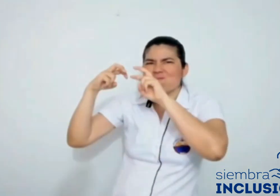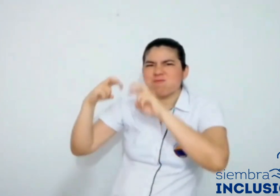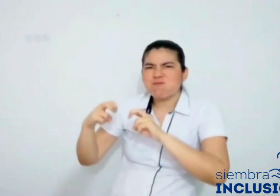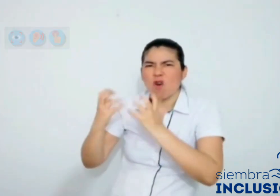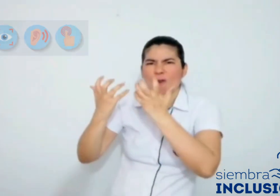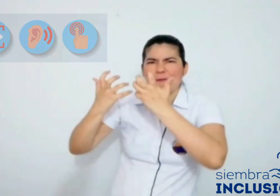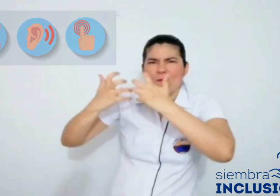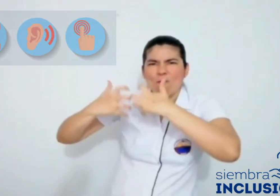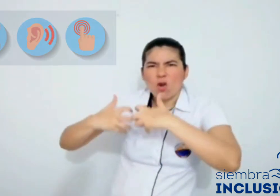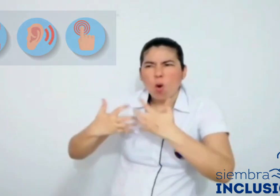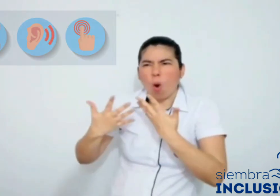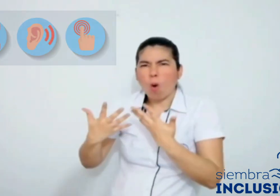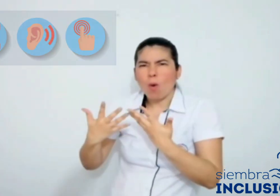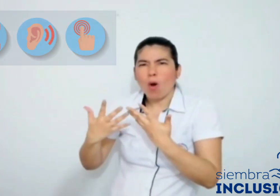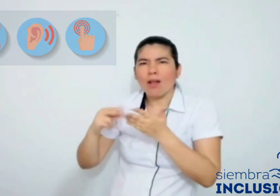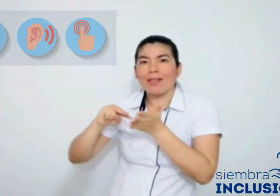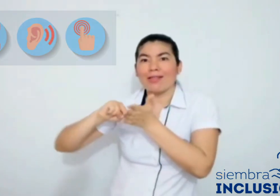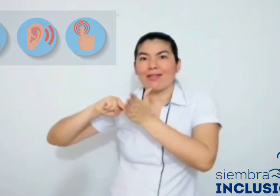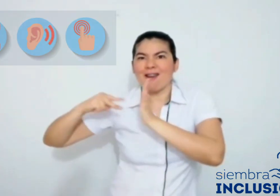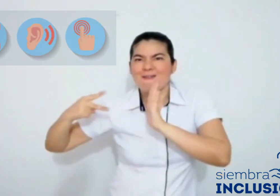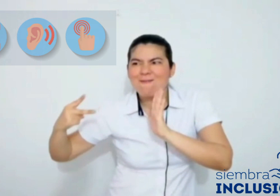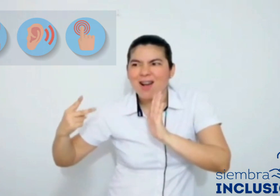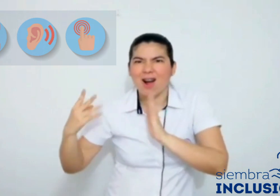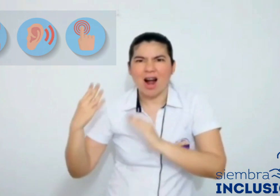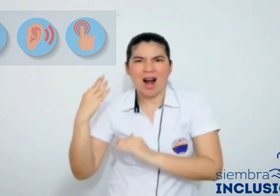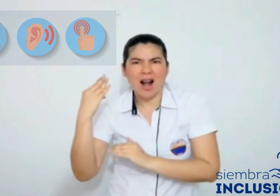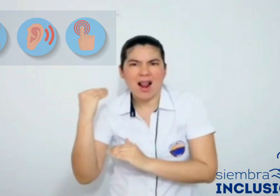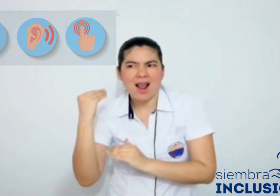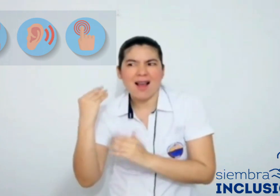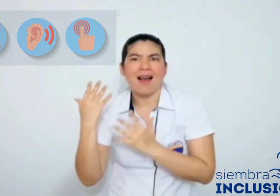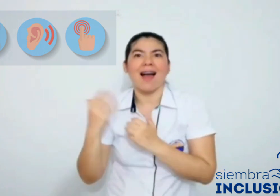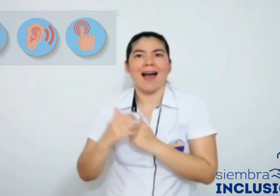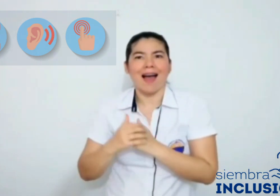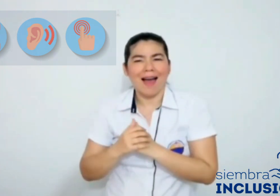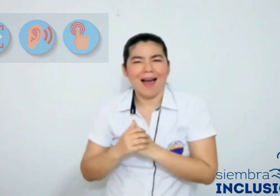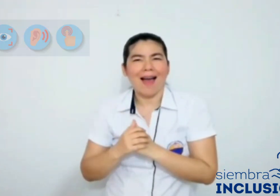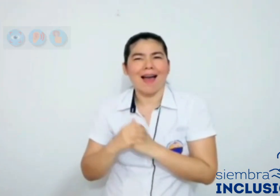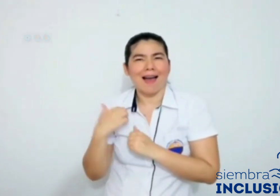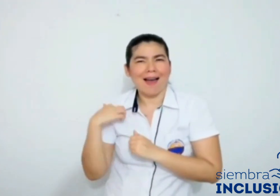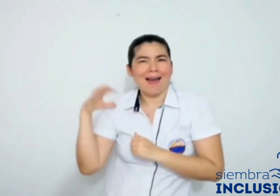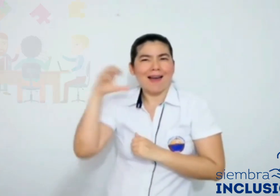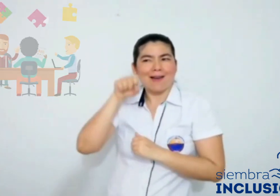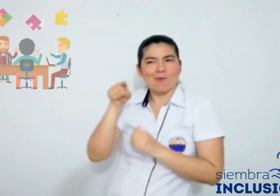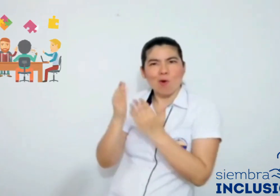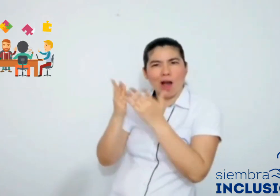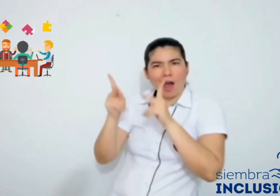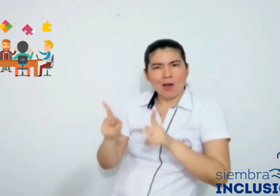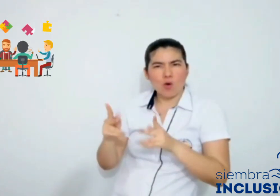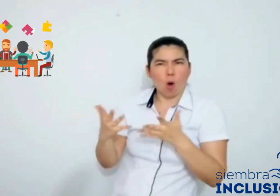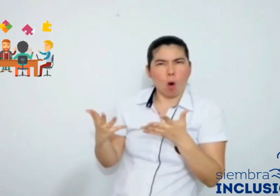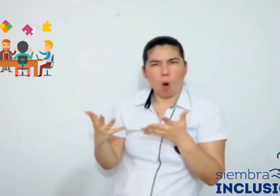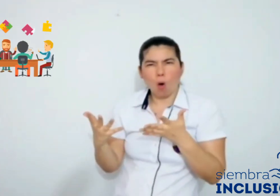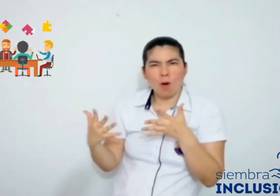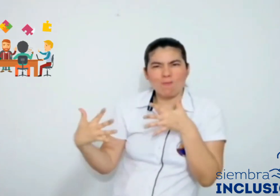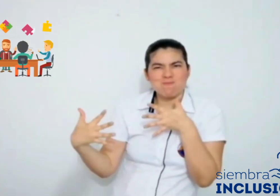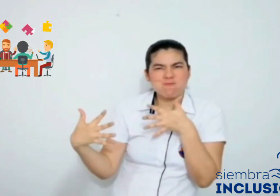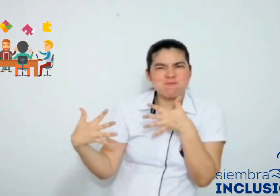estrategias que le permitieran al estudiante cumplir con las competencias correspondientes